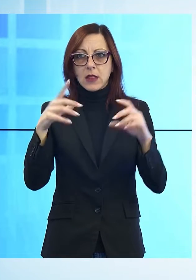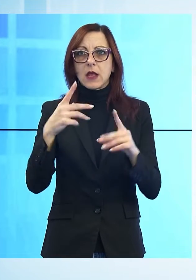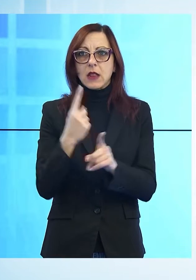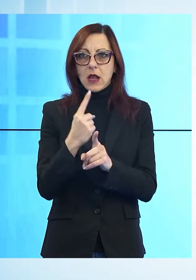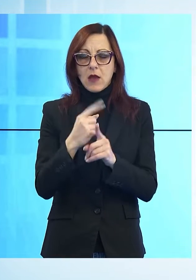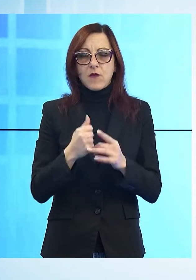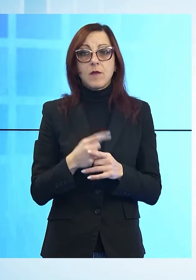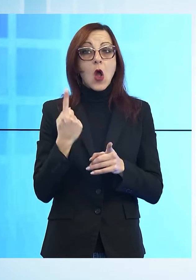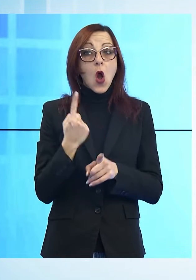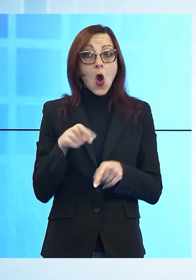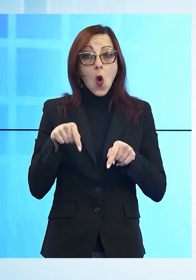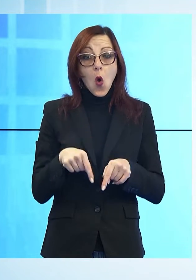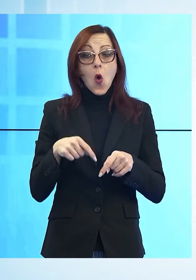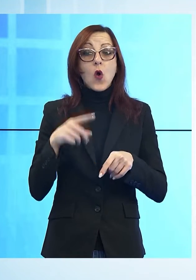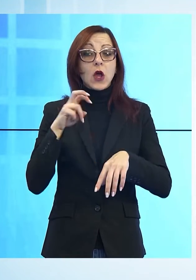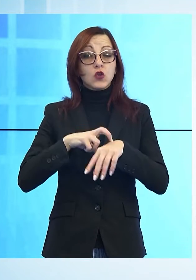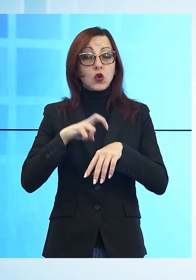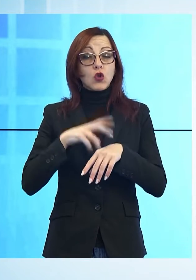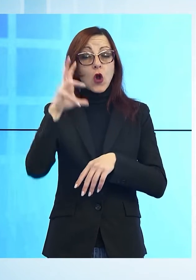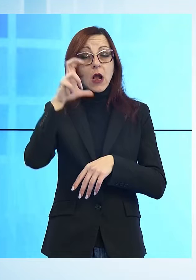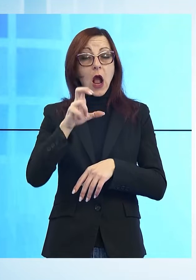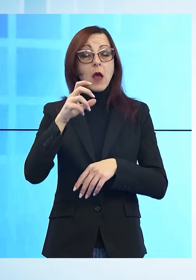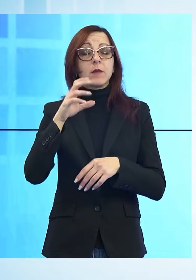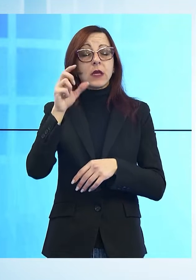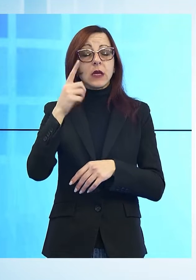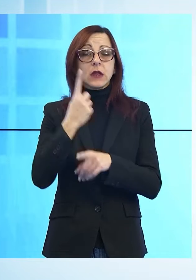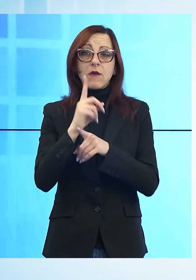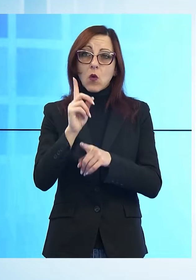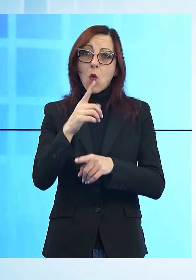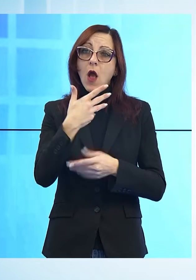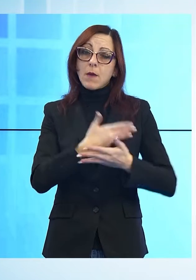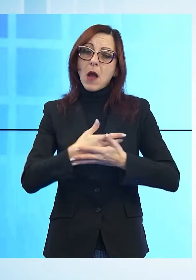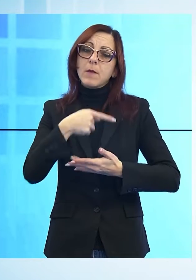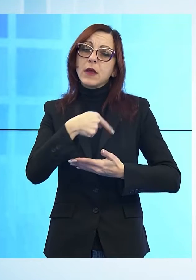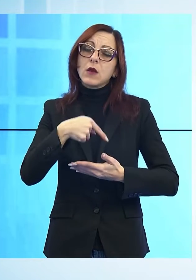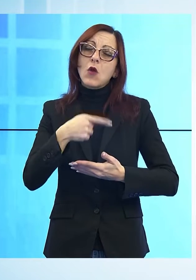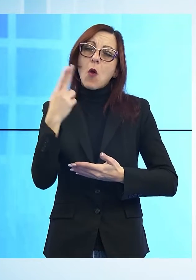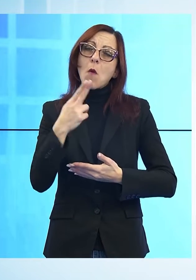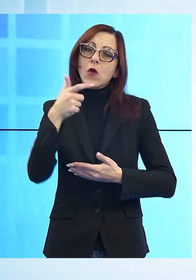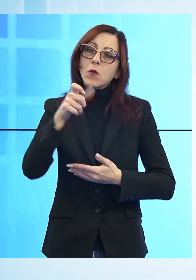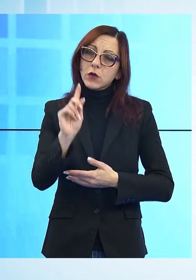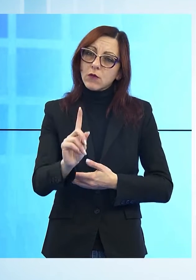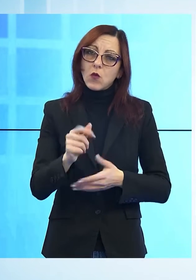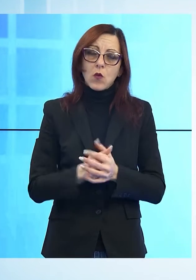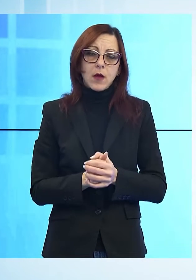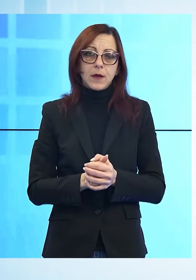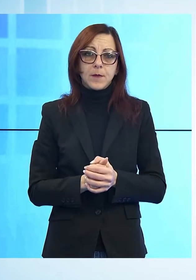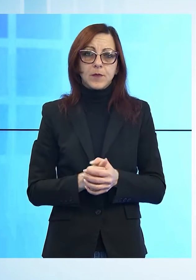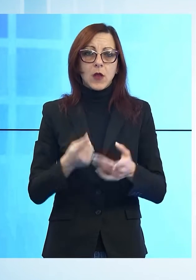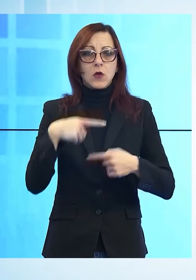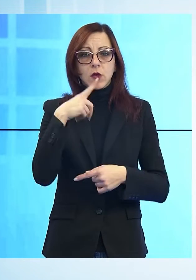stabilire la causa del decesso del bambino. Ovviamente alla famiglia vanno le condoglianze di tutto lo staff di Noi TV.